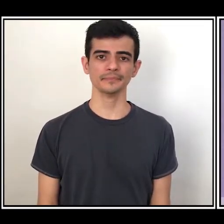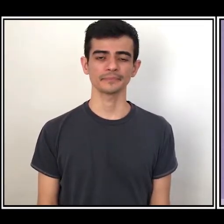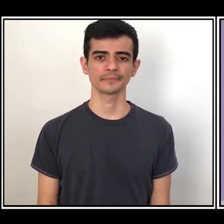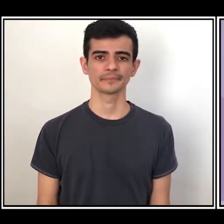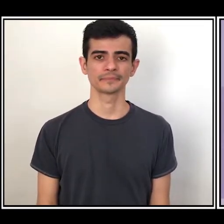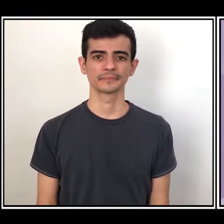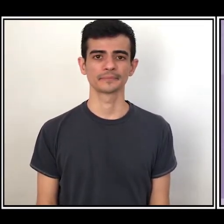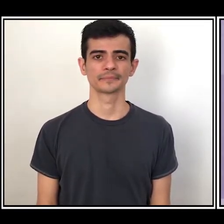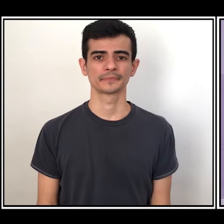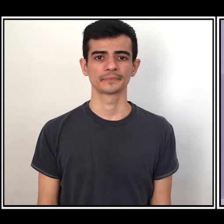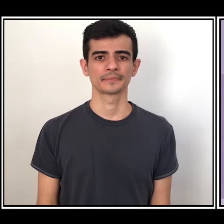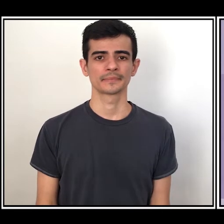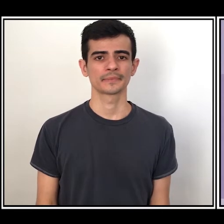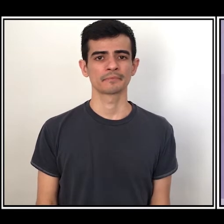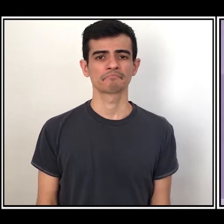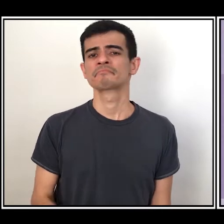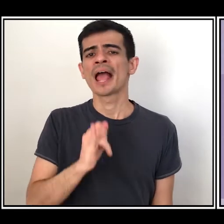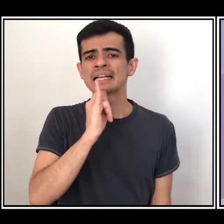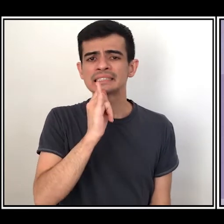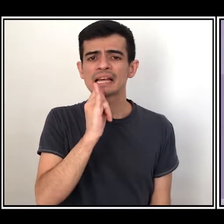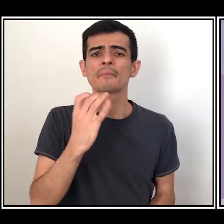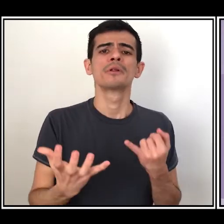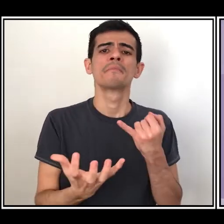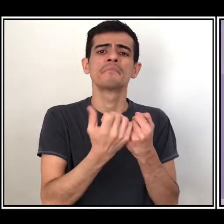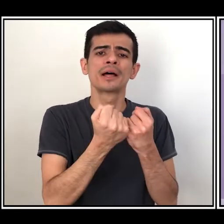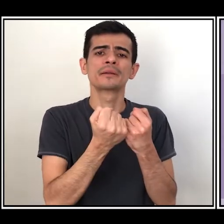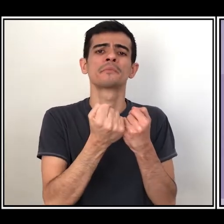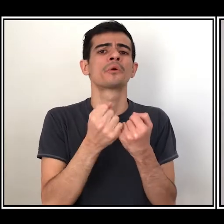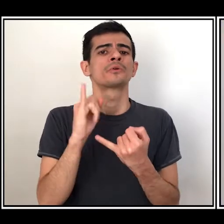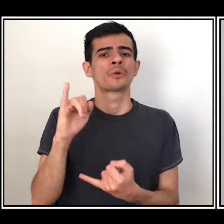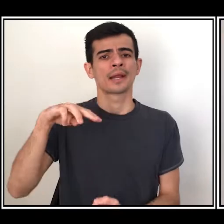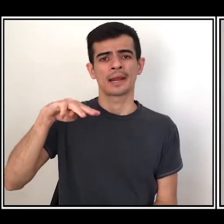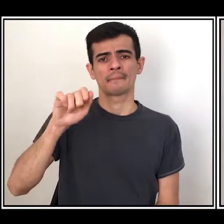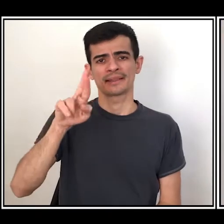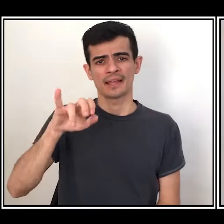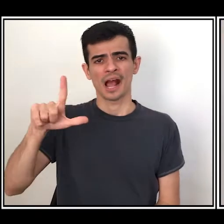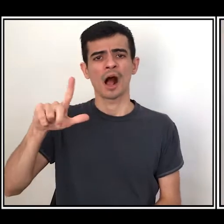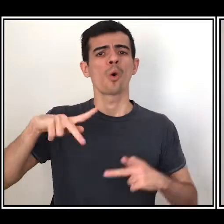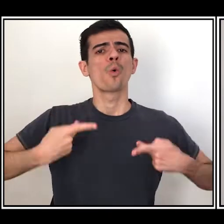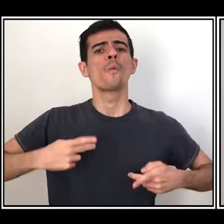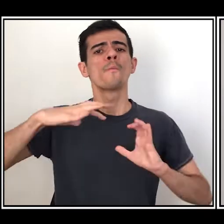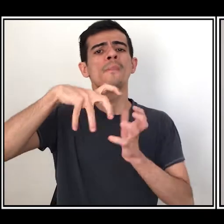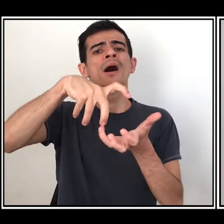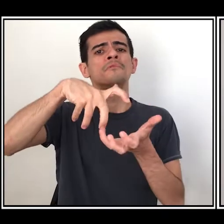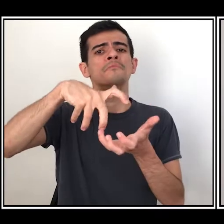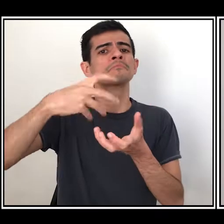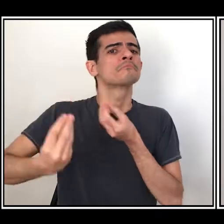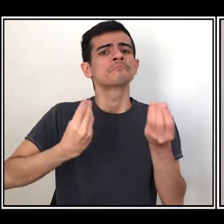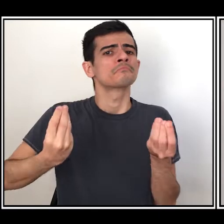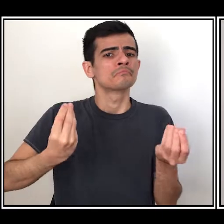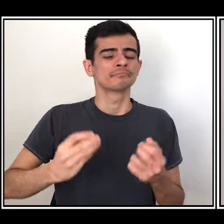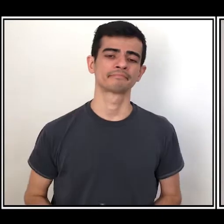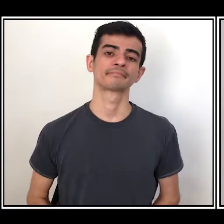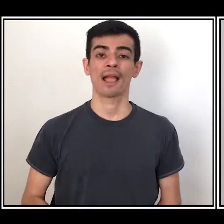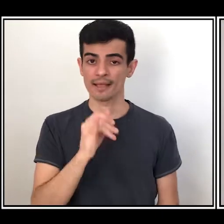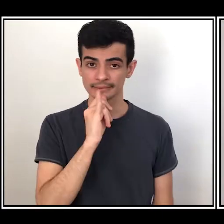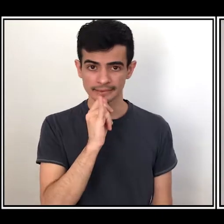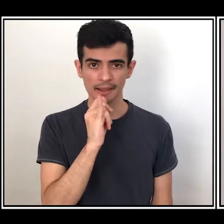Quais os exemplos de patrimônio imaterial da humanidade? Como exemplos de patrimônio imaterial da humanidade, podemos citar